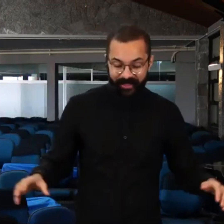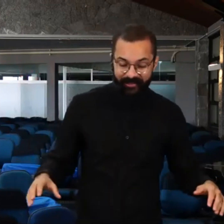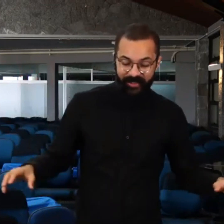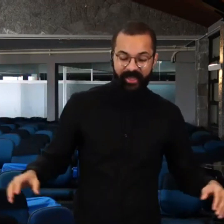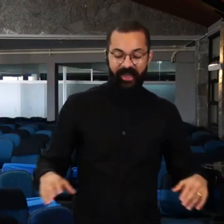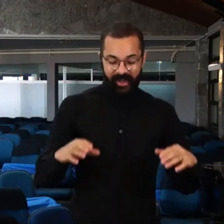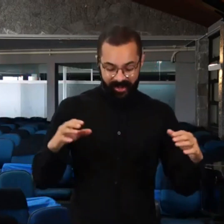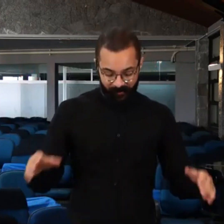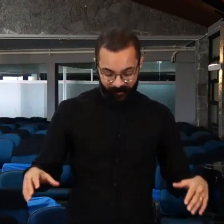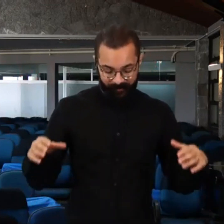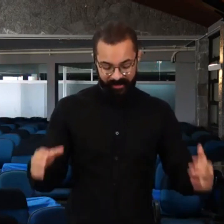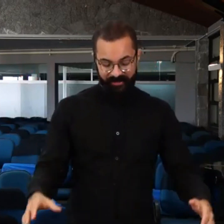automática.